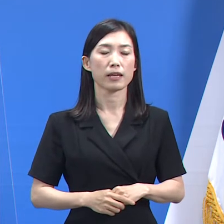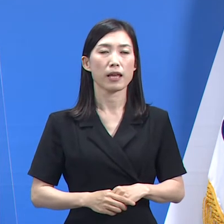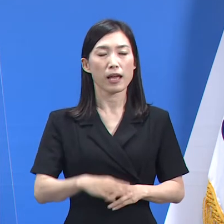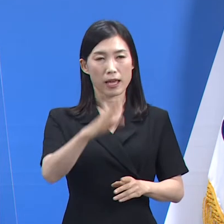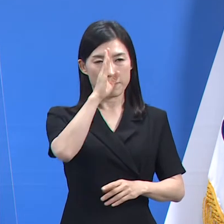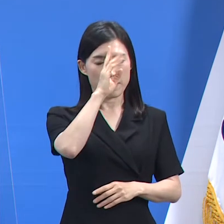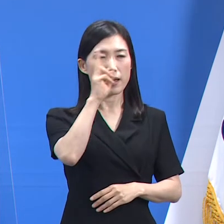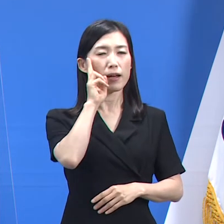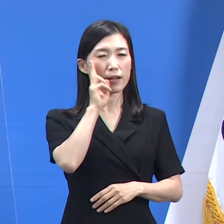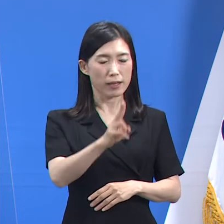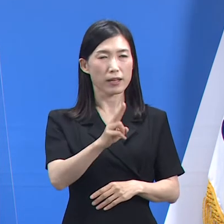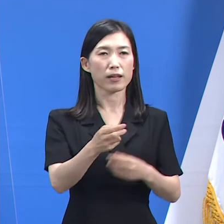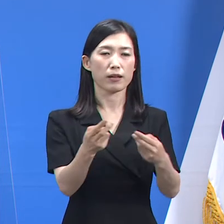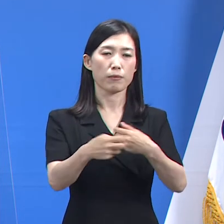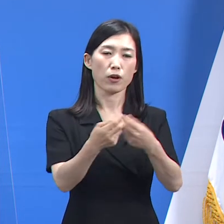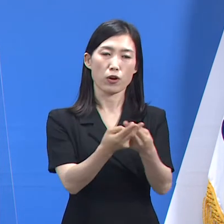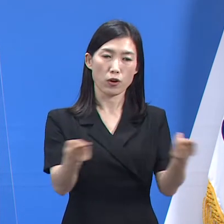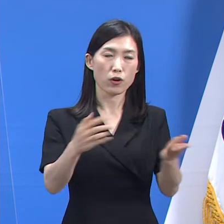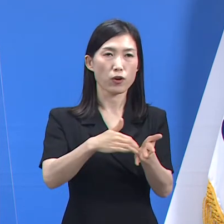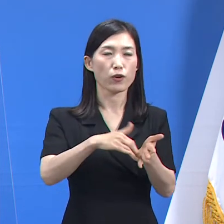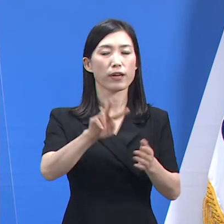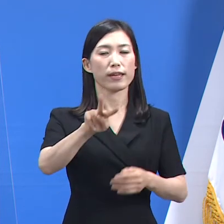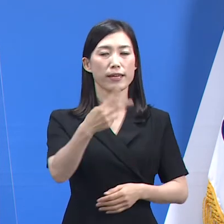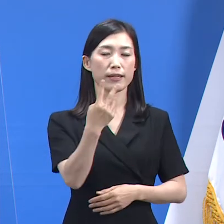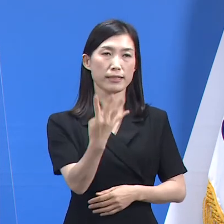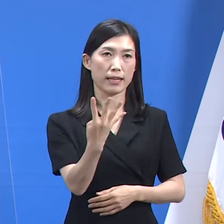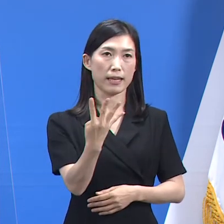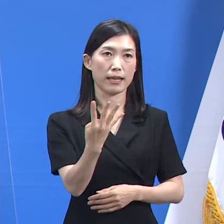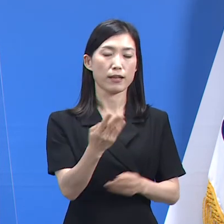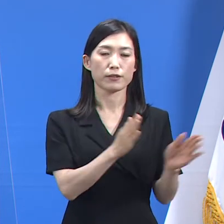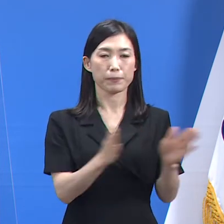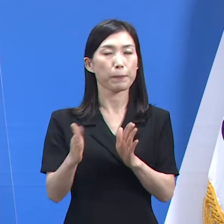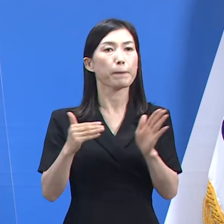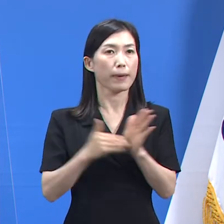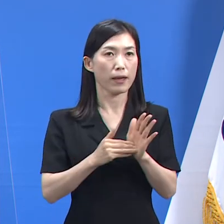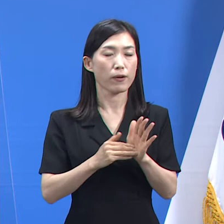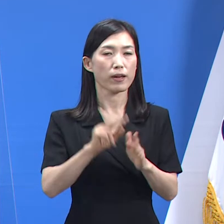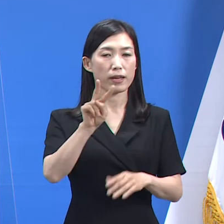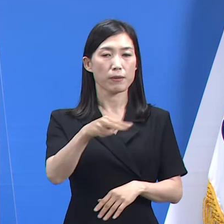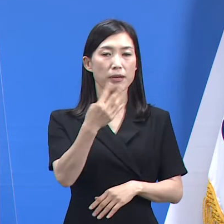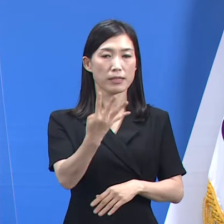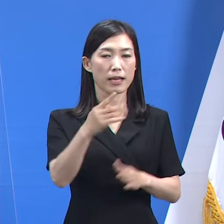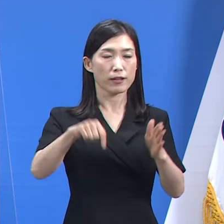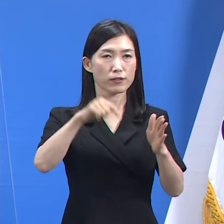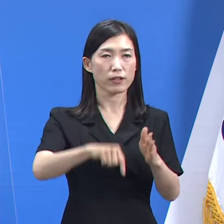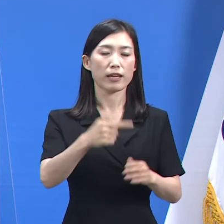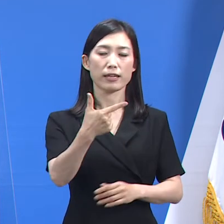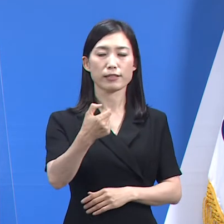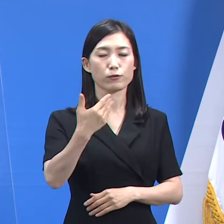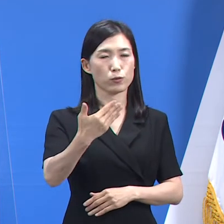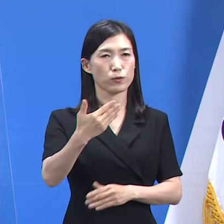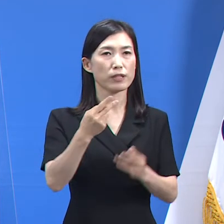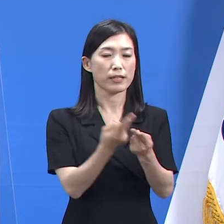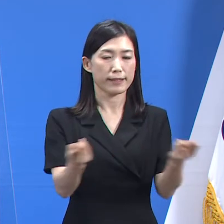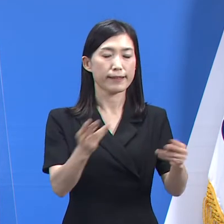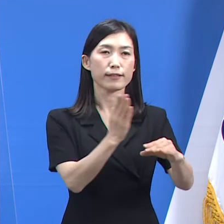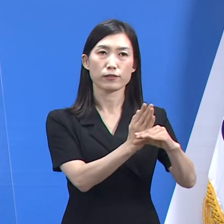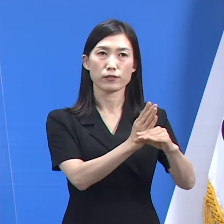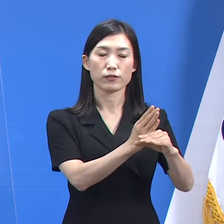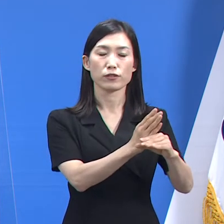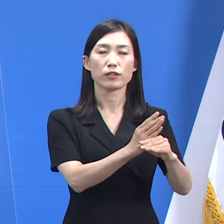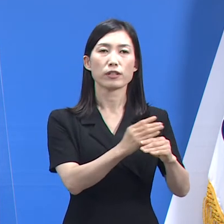중증환자 치료 병상은 총 204병상을 확보하였으며 이 중 66개를 사용하고 있습니다.